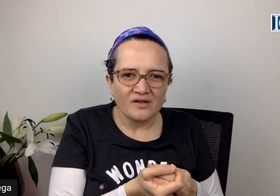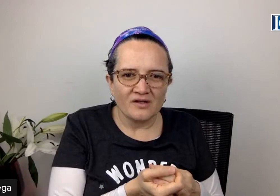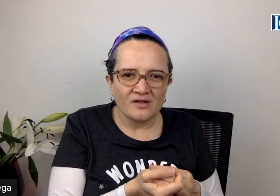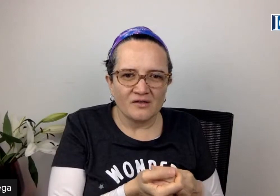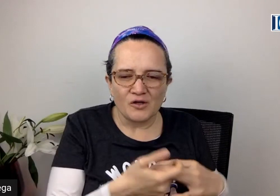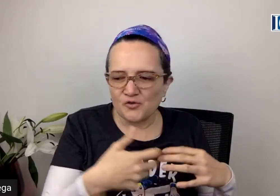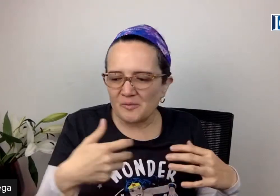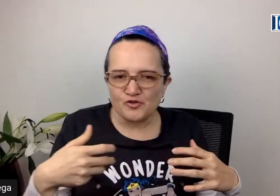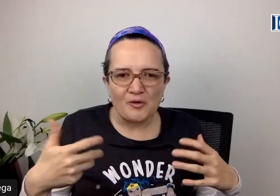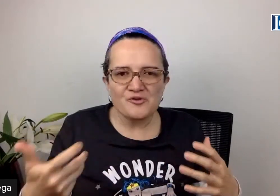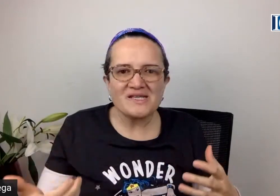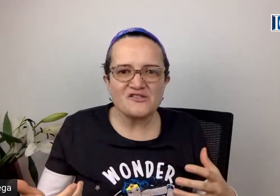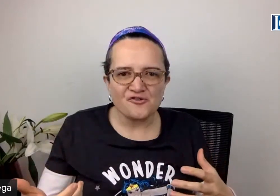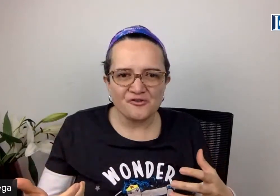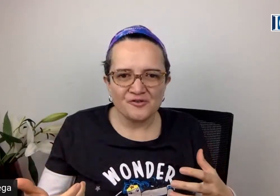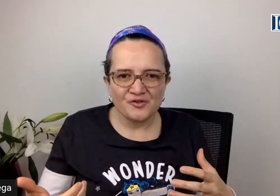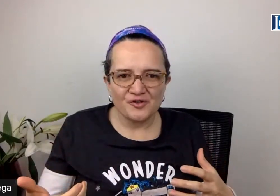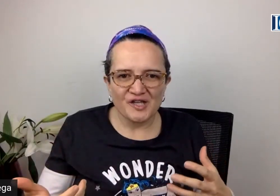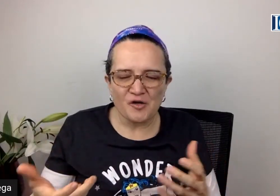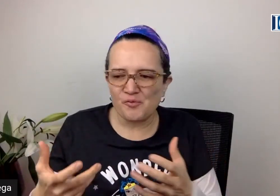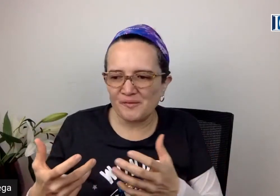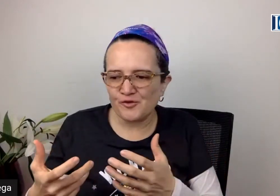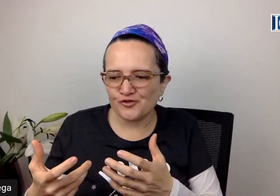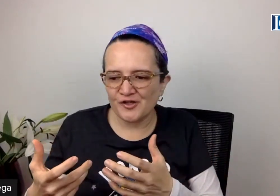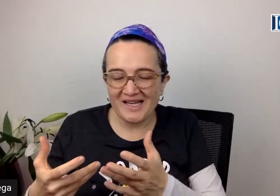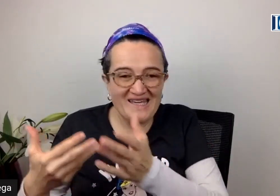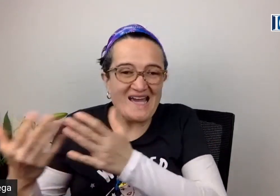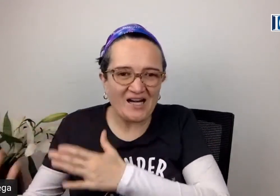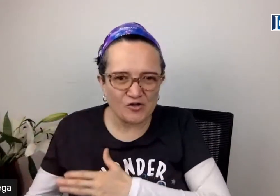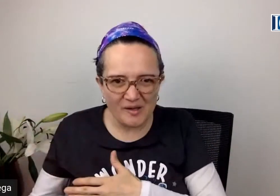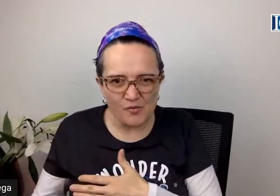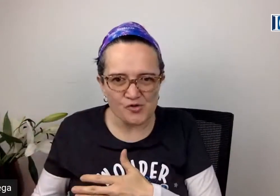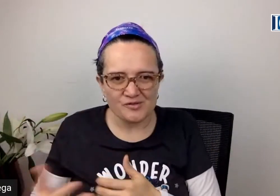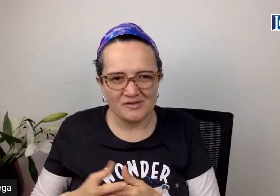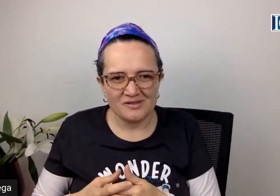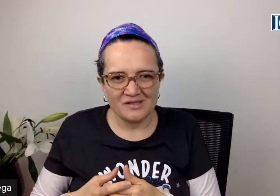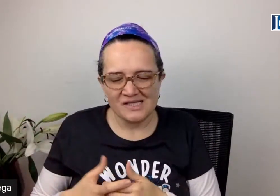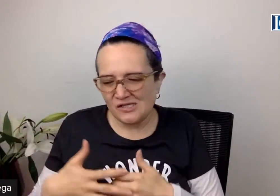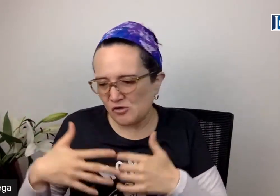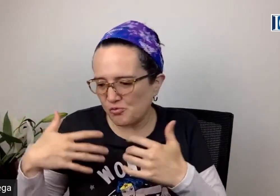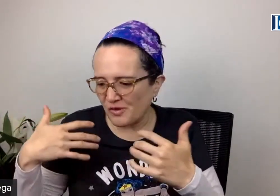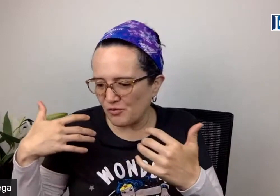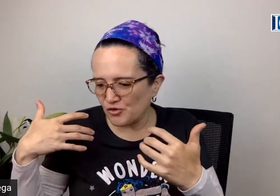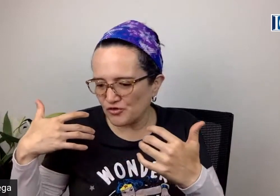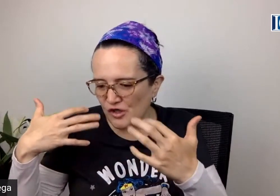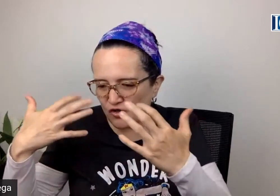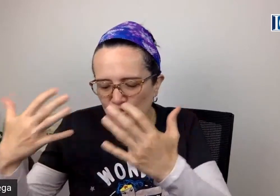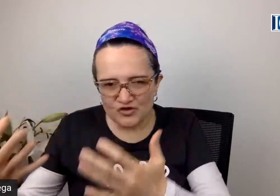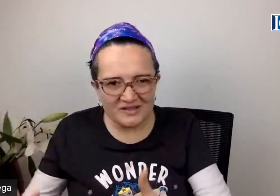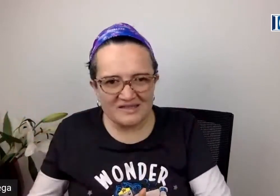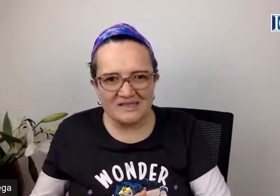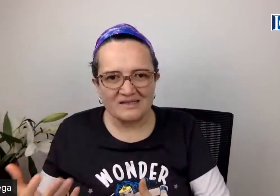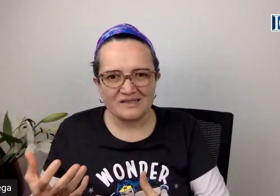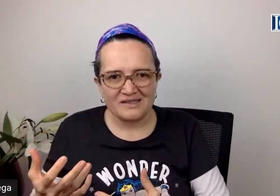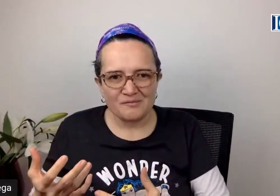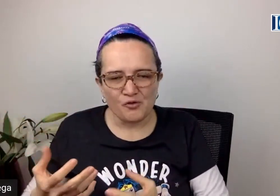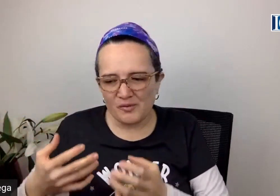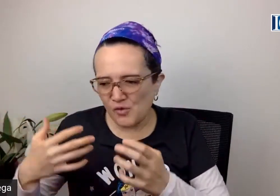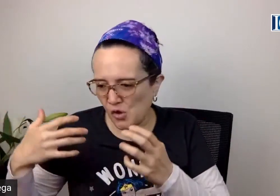Cuando vemos a un niño y lo podemos guiar con amor, lo podemos consentir, podemos